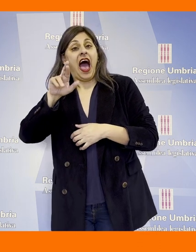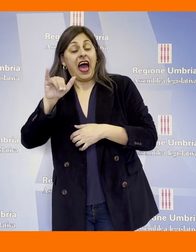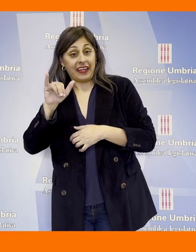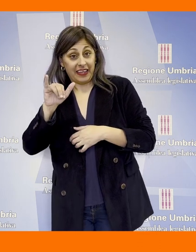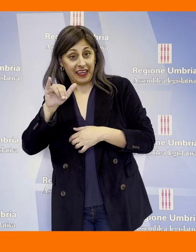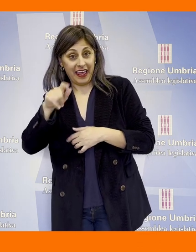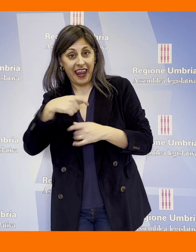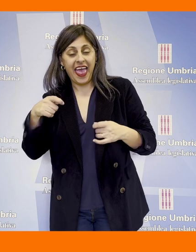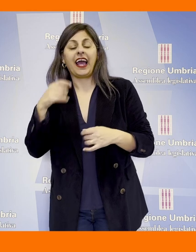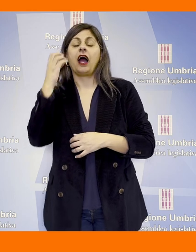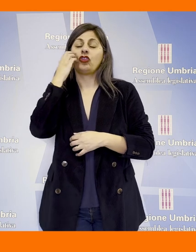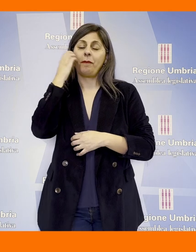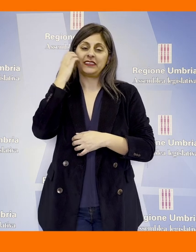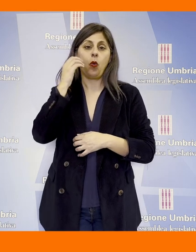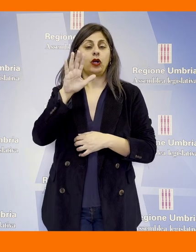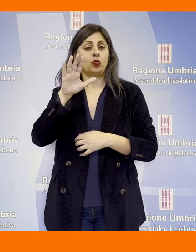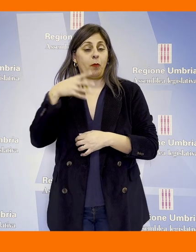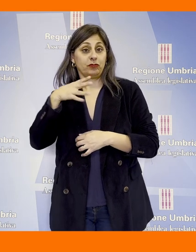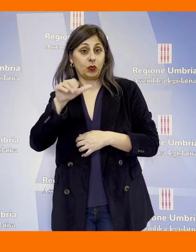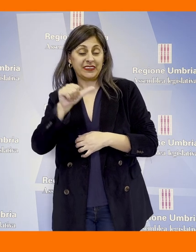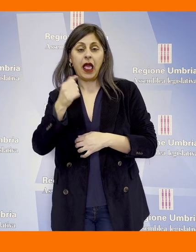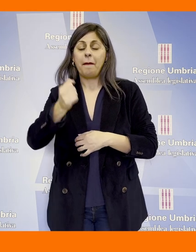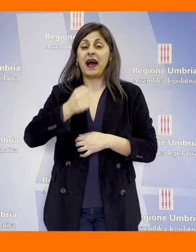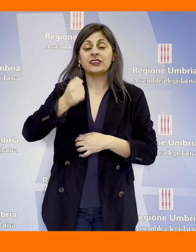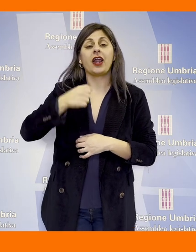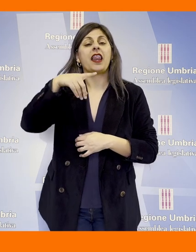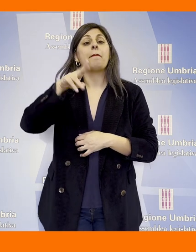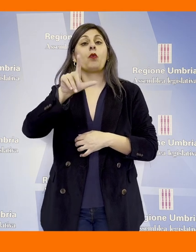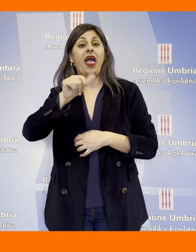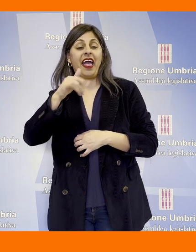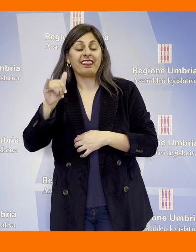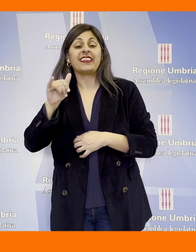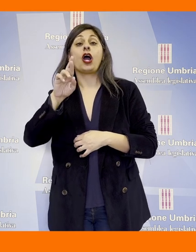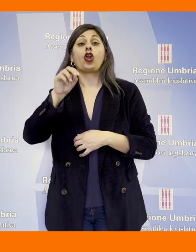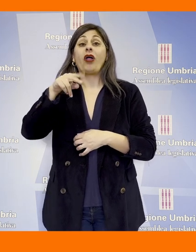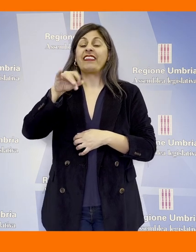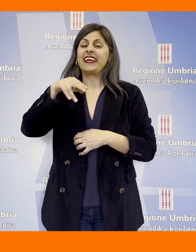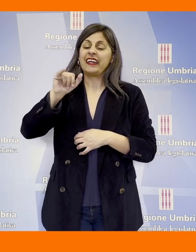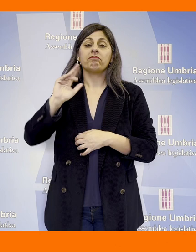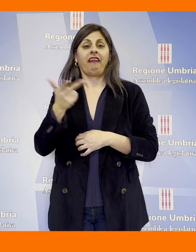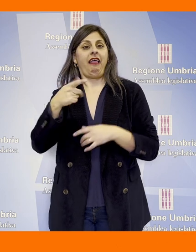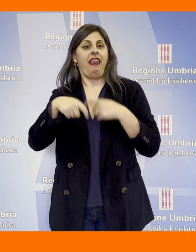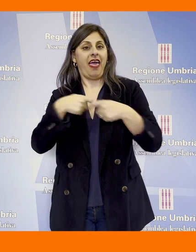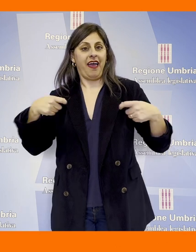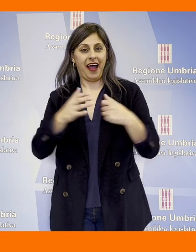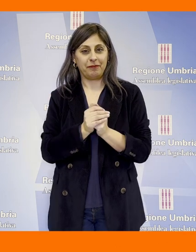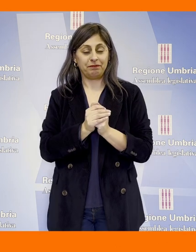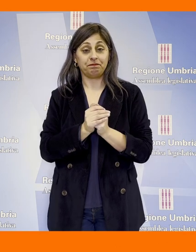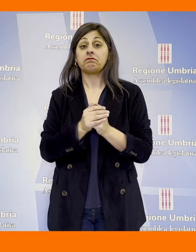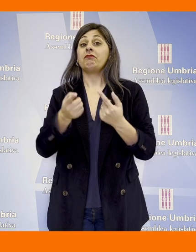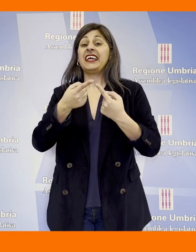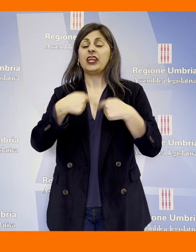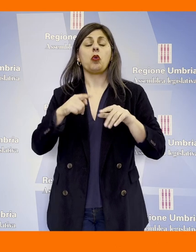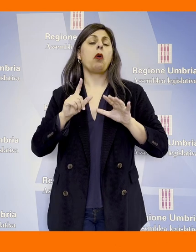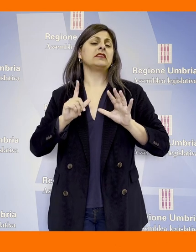Lega, Thomas De Luca Movimento 5 Stelle, Stefano Pastorelli, Manuela Puletti e Eugenio Rondini della Lega. Nella